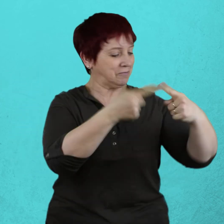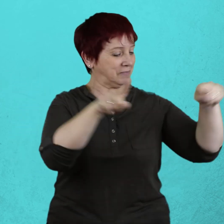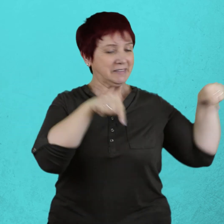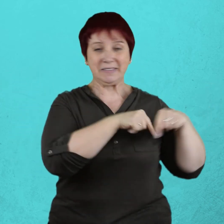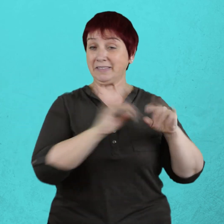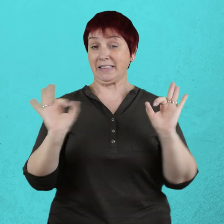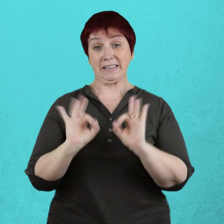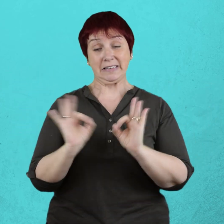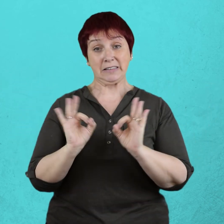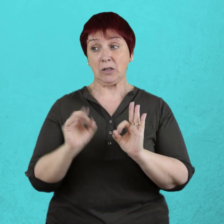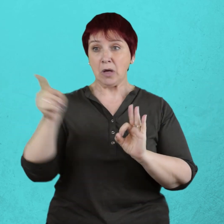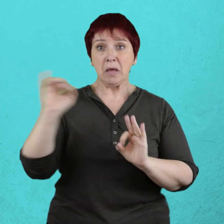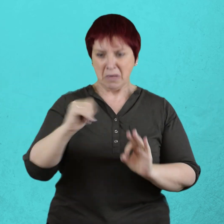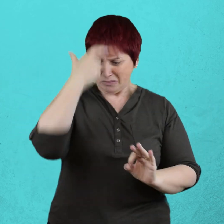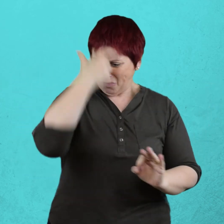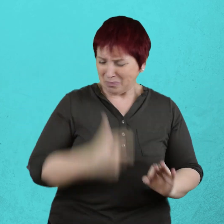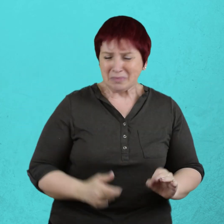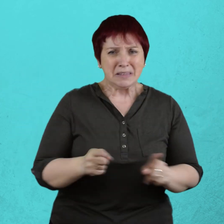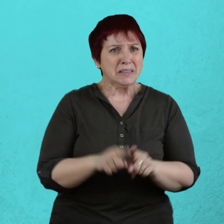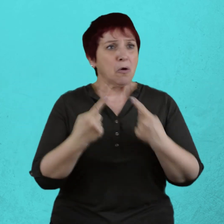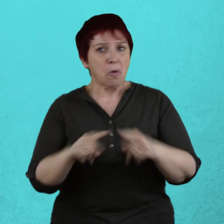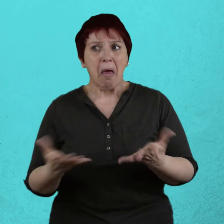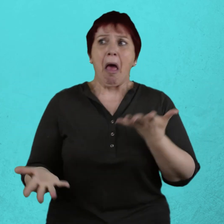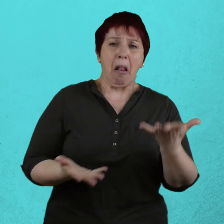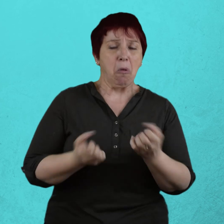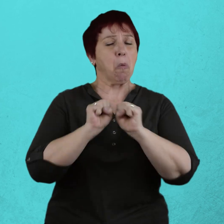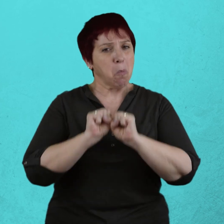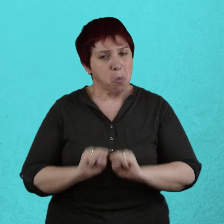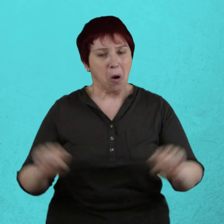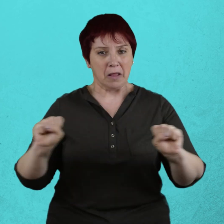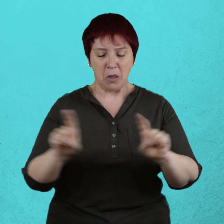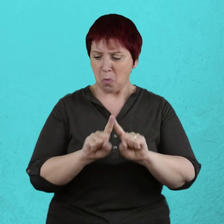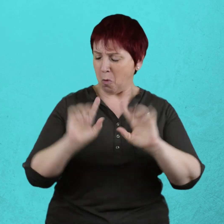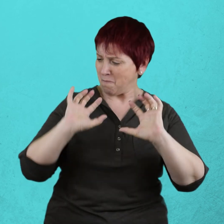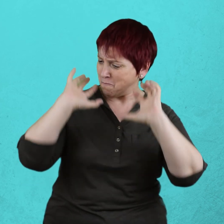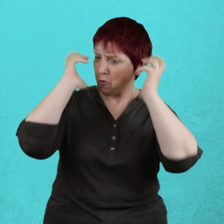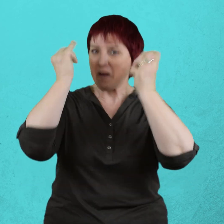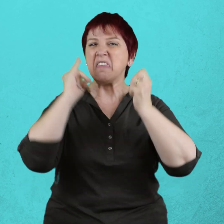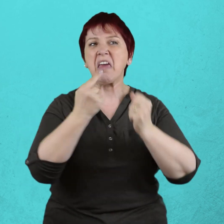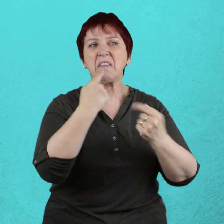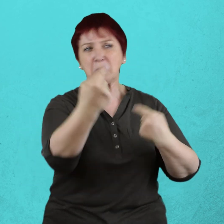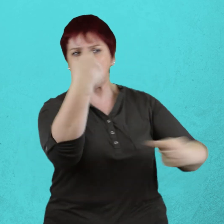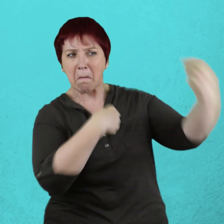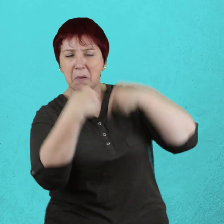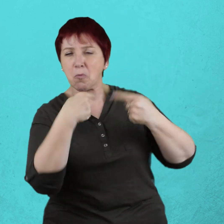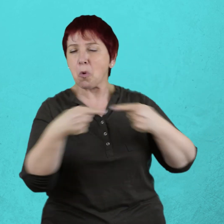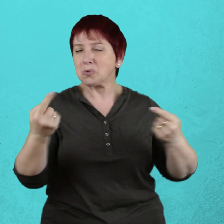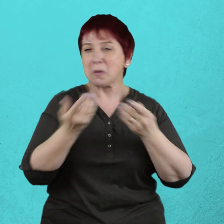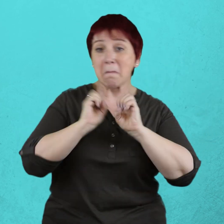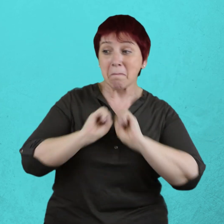vez, su espantosa figura le serviría de algo. Rechazaría con furia a quienes lo agredieran, para lo cual querría estar en todas las puertas de